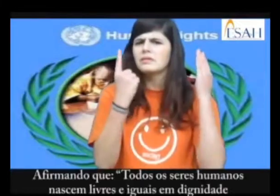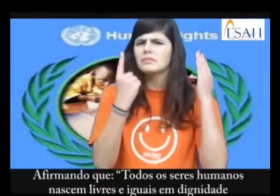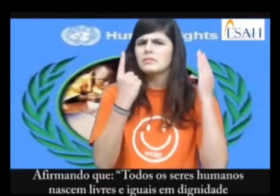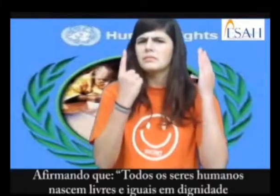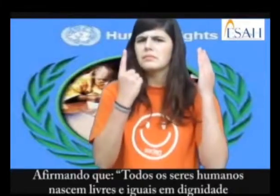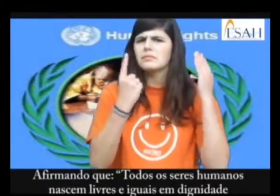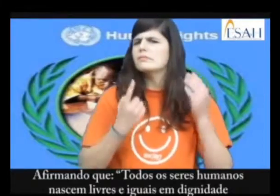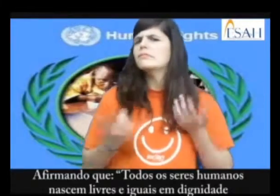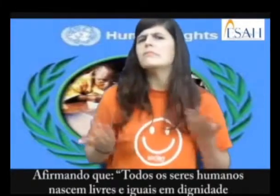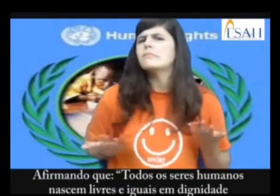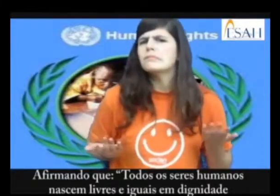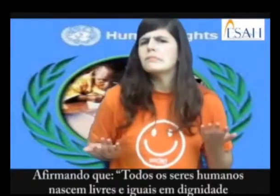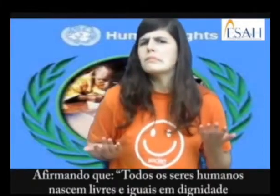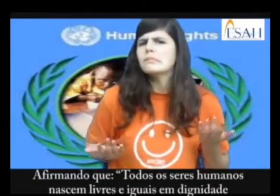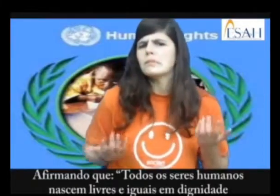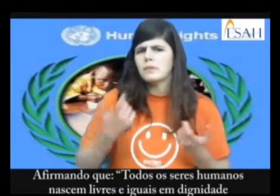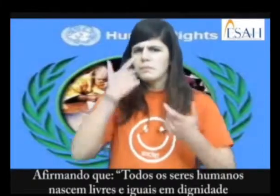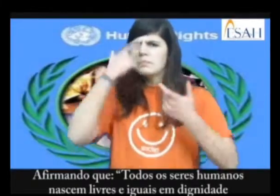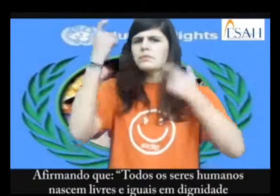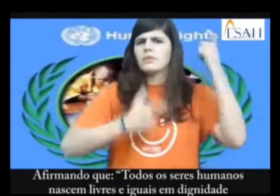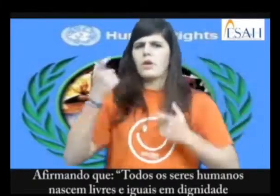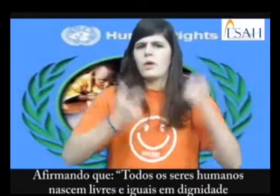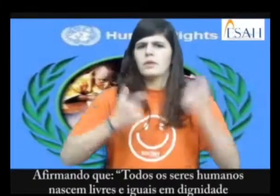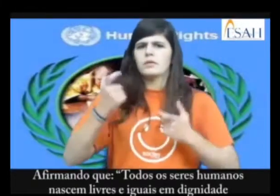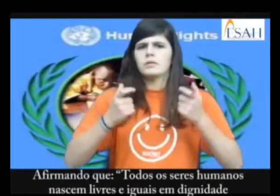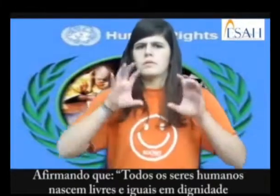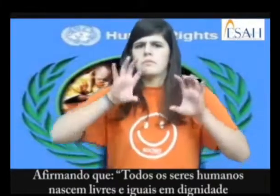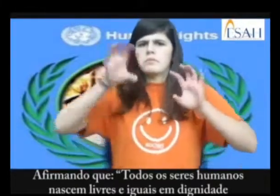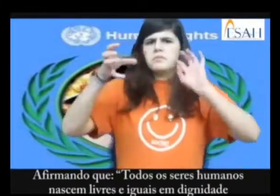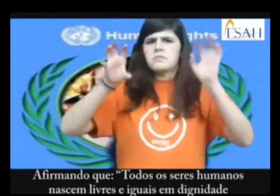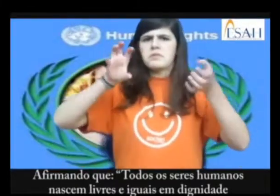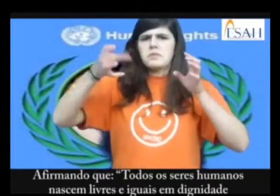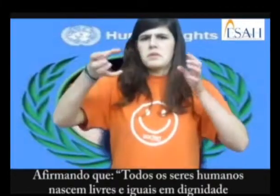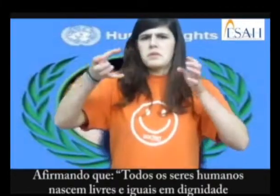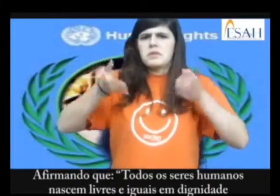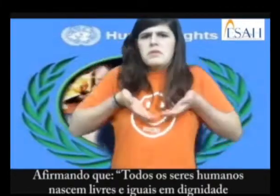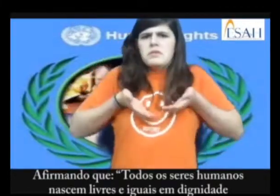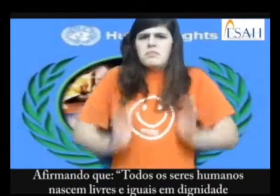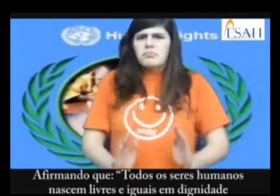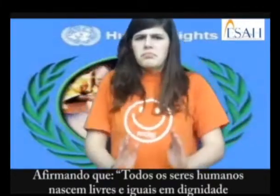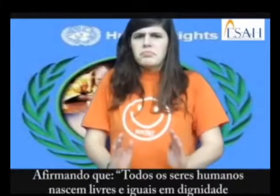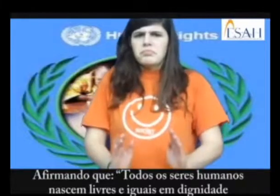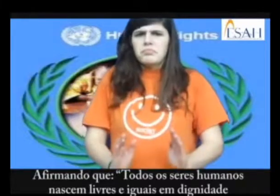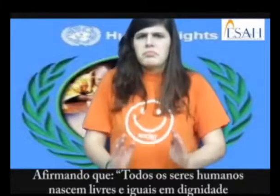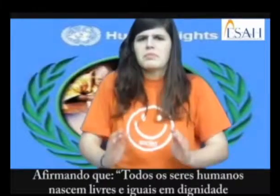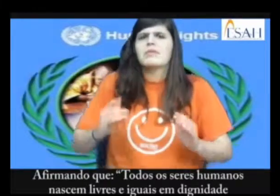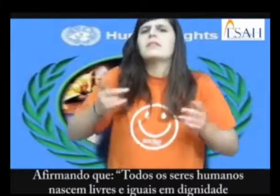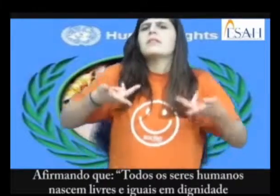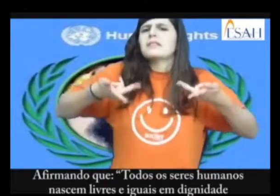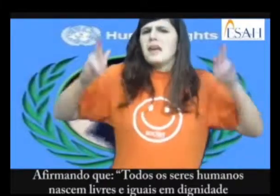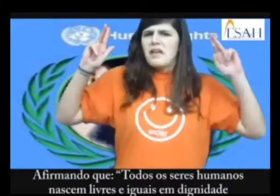Afirmando que todos os seres humanos nascem livres e iguais, em dignidade